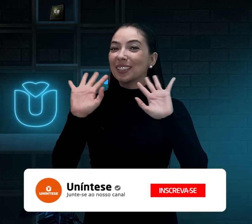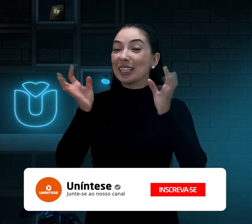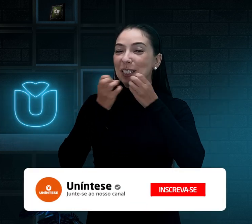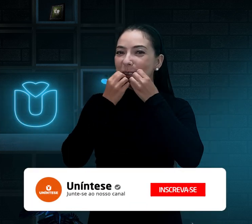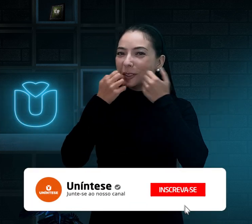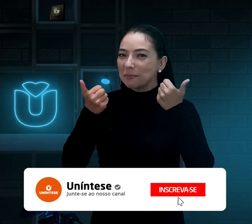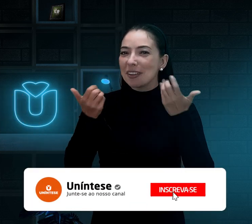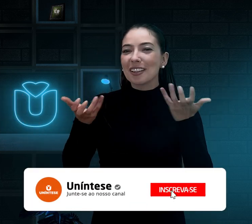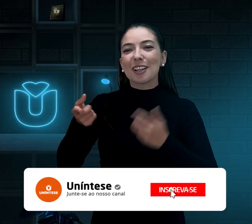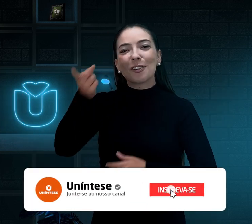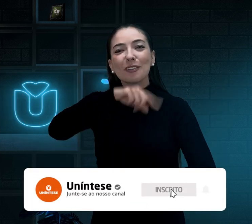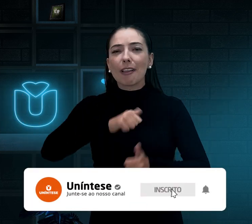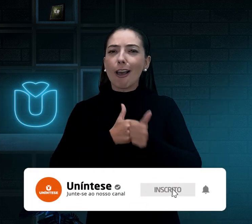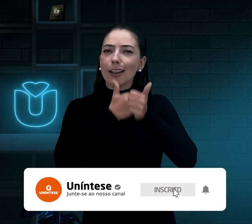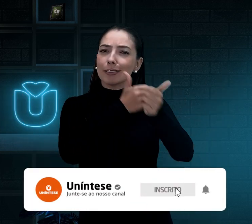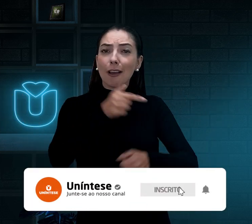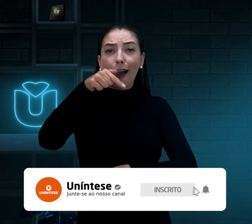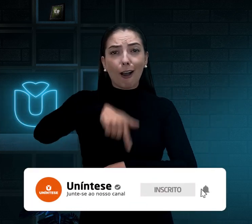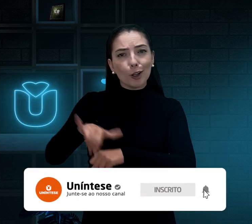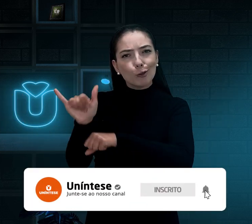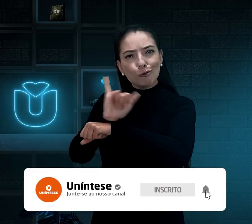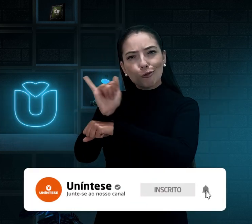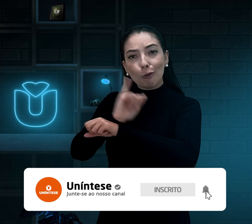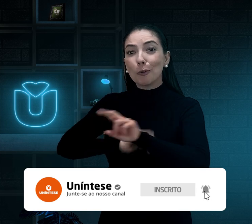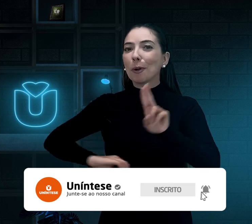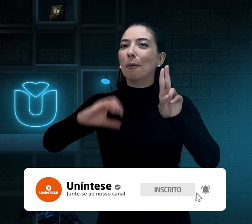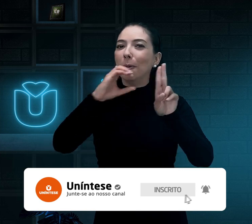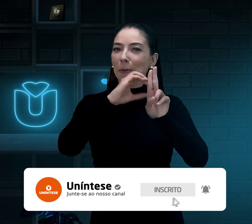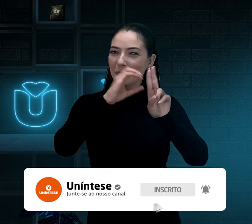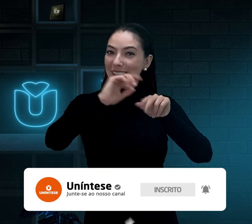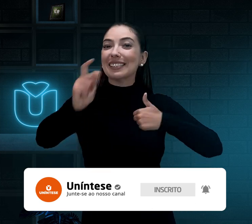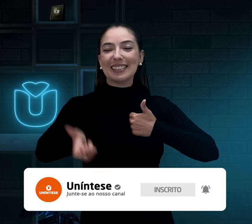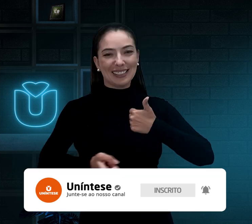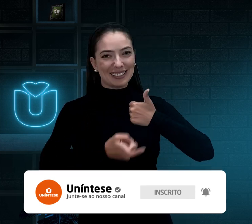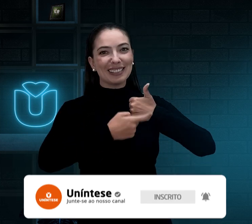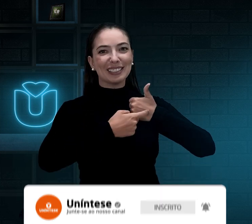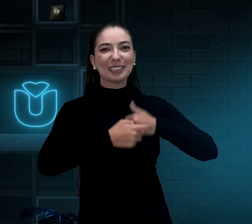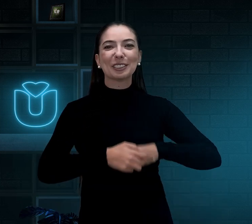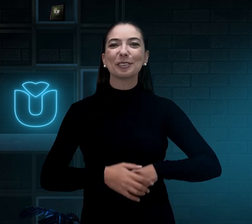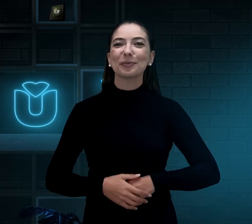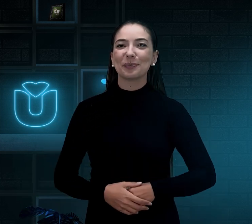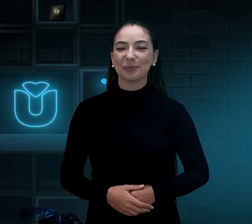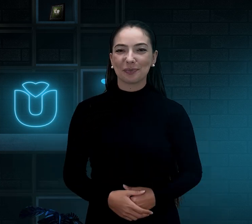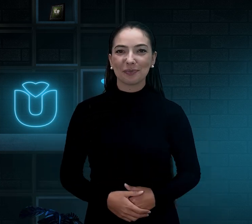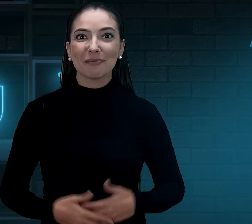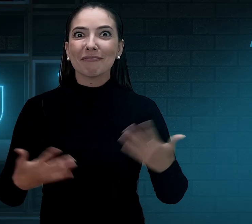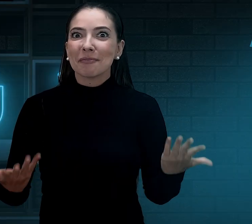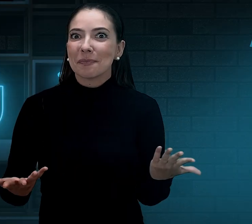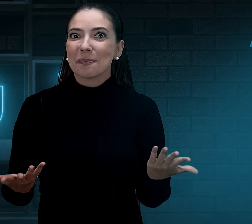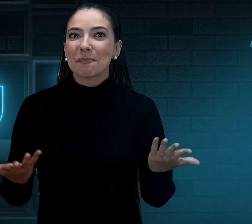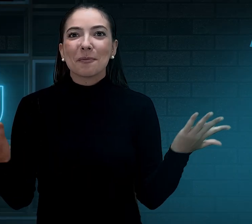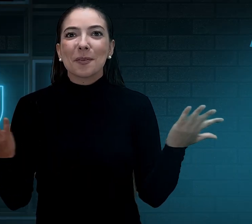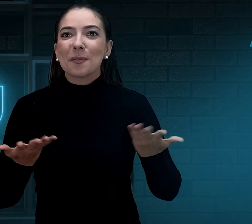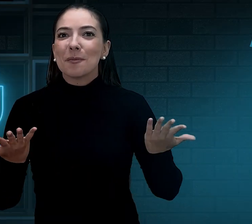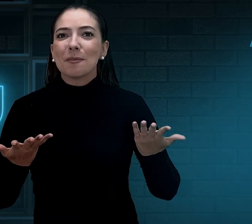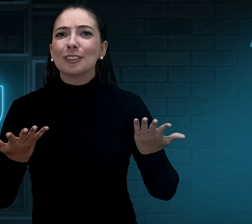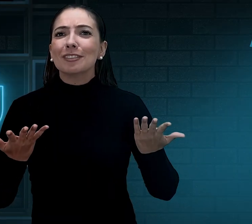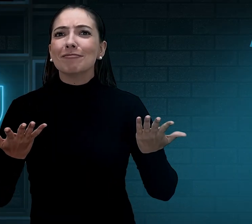vocês? Sigam a nossa página aqui no YouTube e curtam o nosso vídeo. Então, você